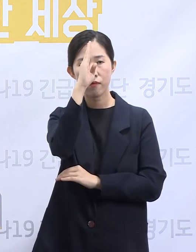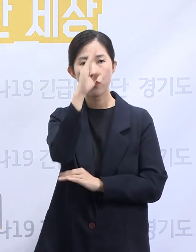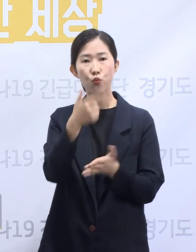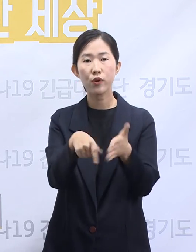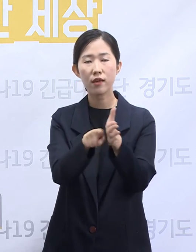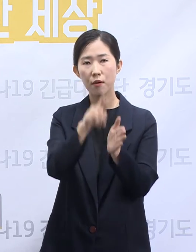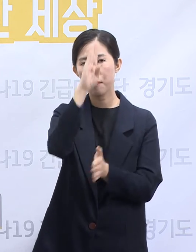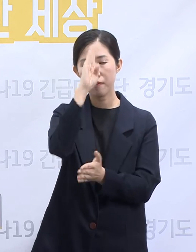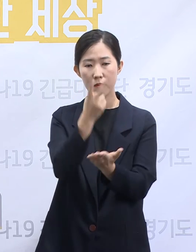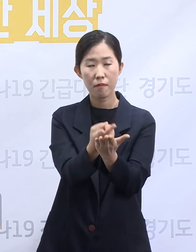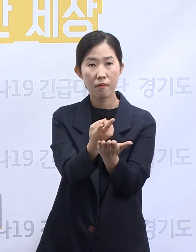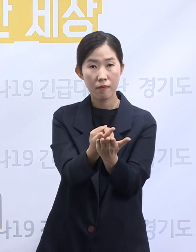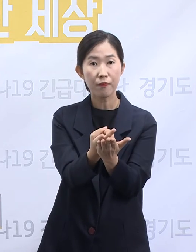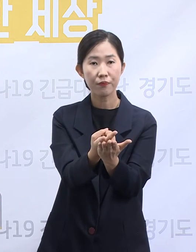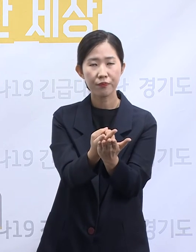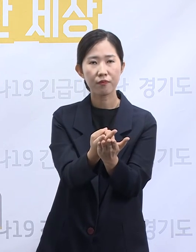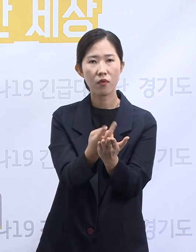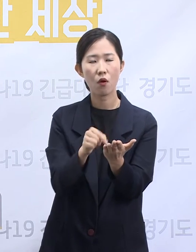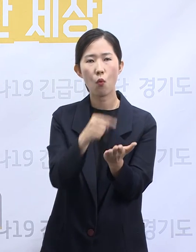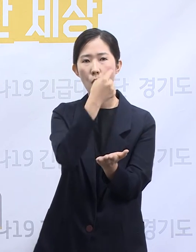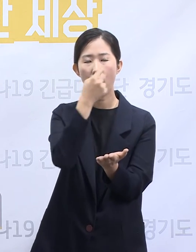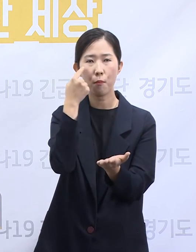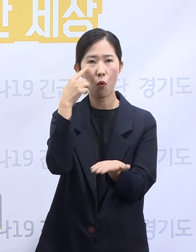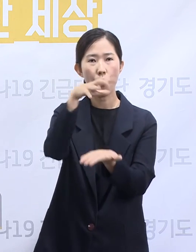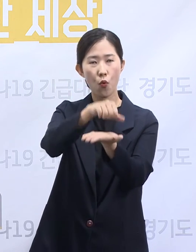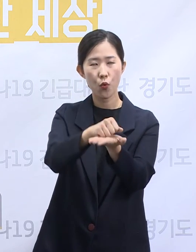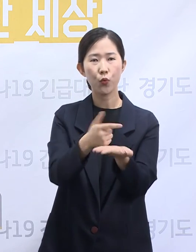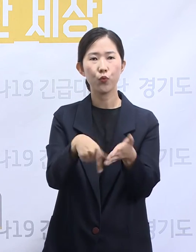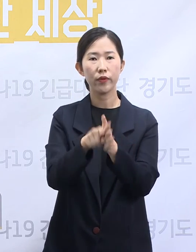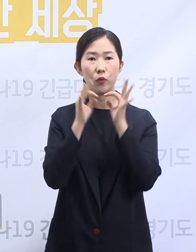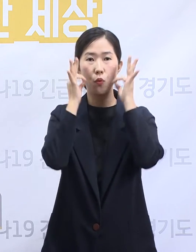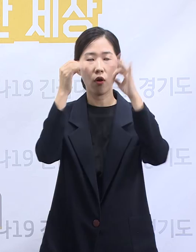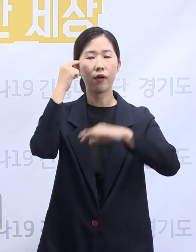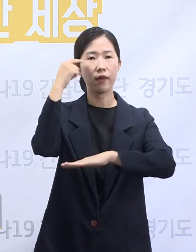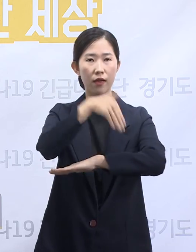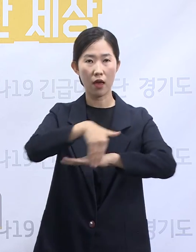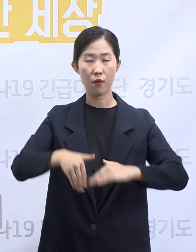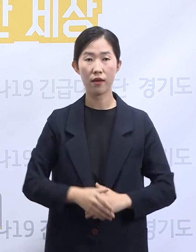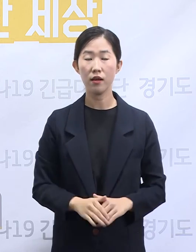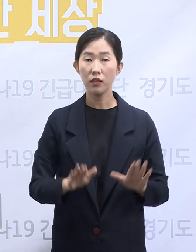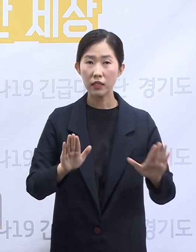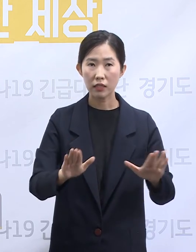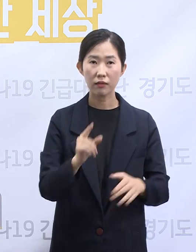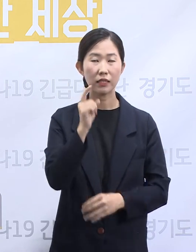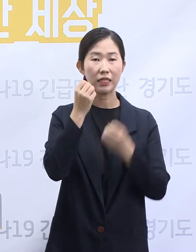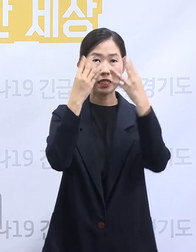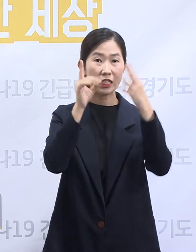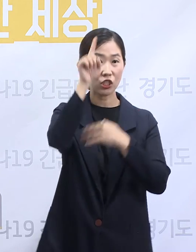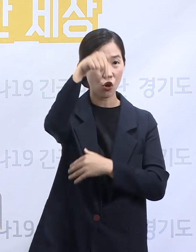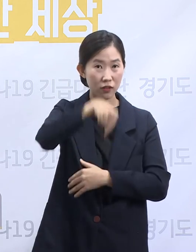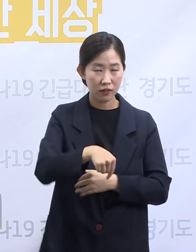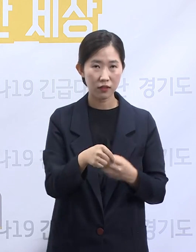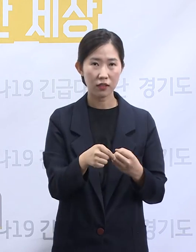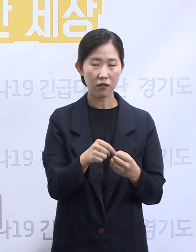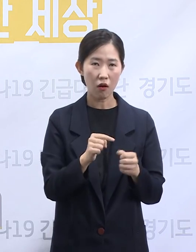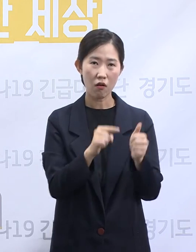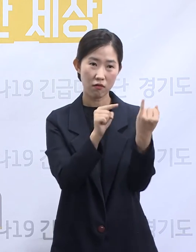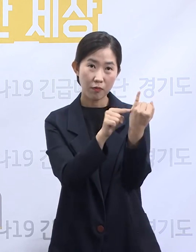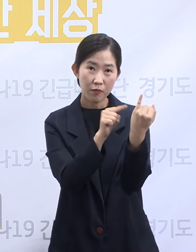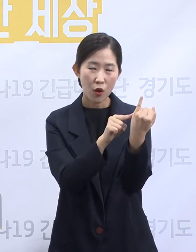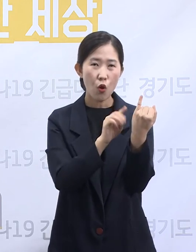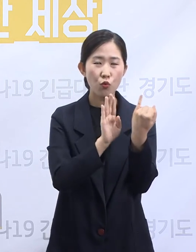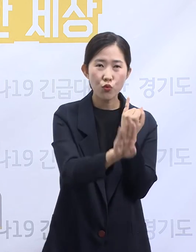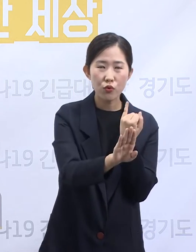전국적인 유행역학자료는 신천지 교인 슈퍼점퍼 관련된 대구, 경북 지역의 대량 확산 영향이 줄어들면서 어느 정도